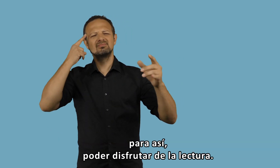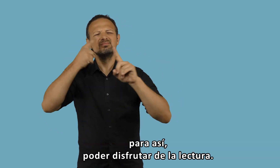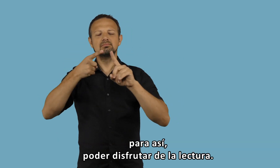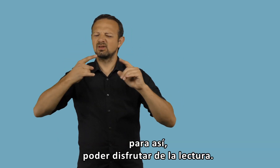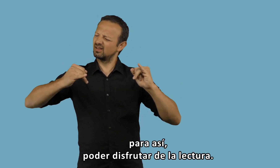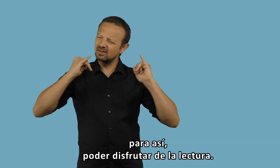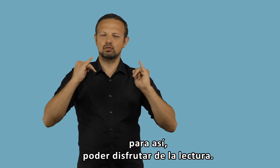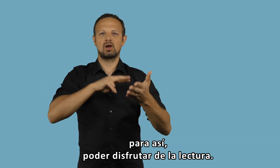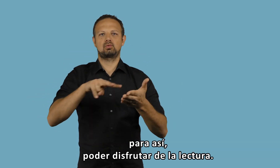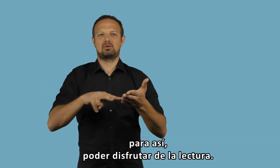disfrutar de la lectura.